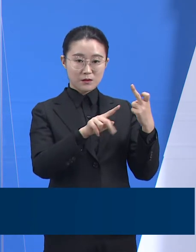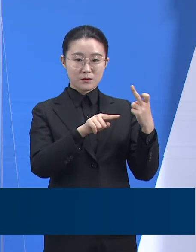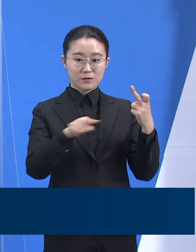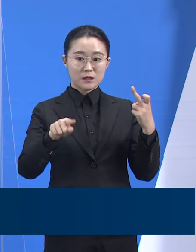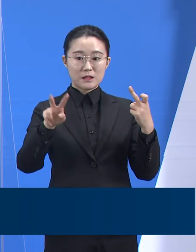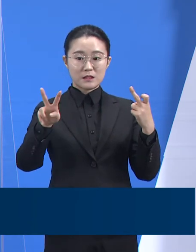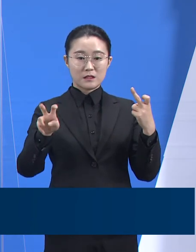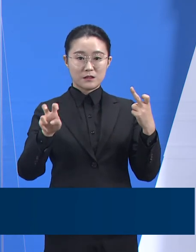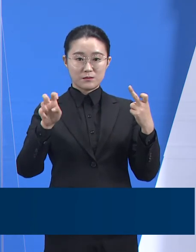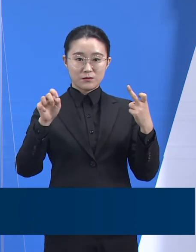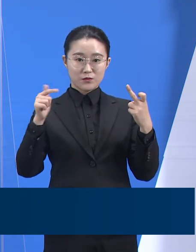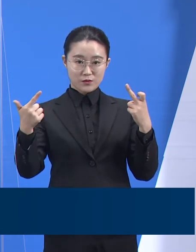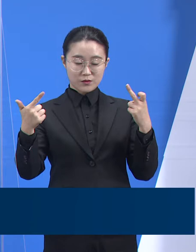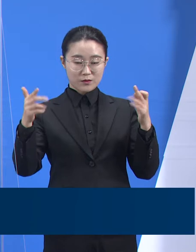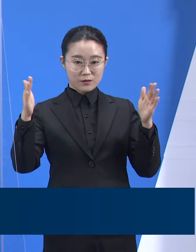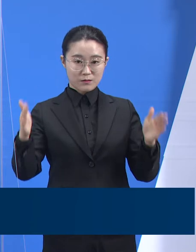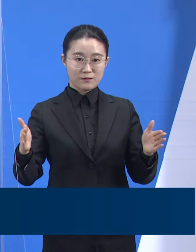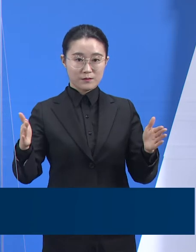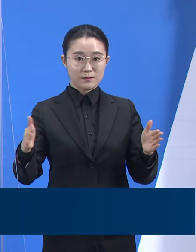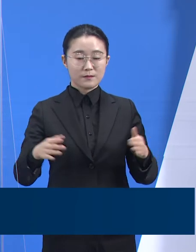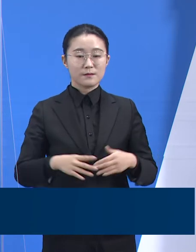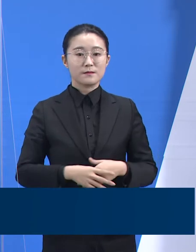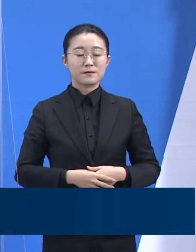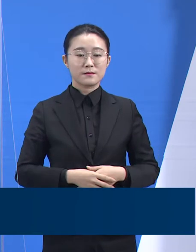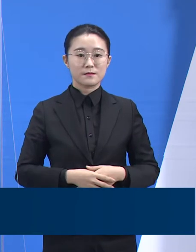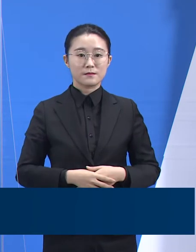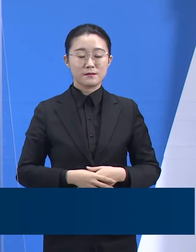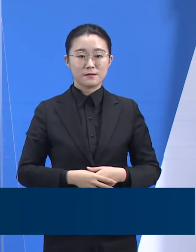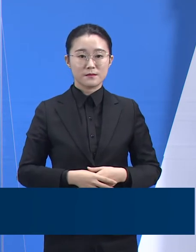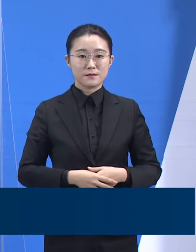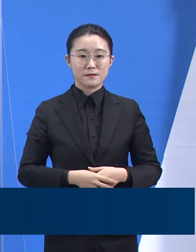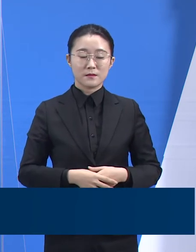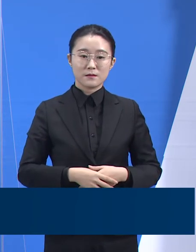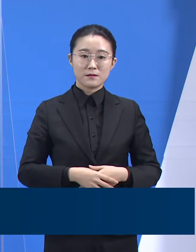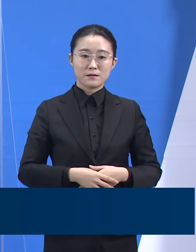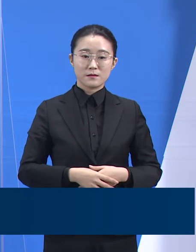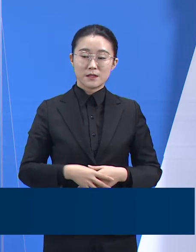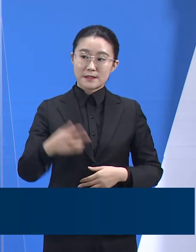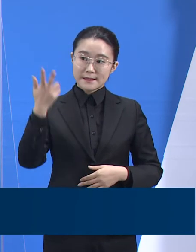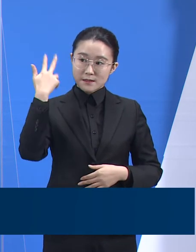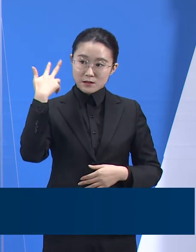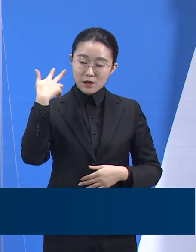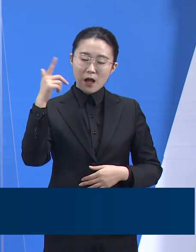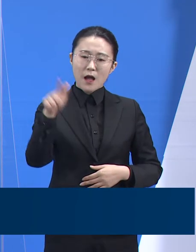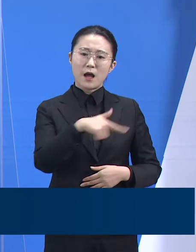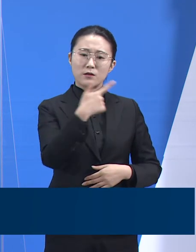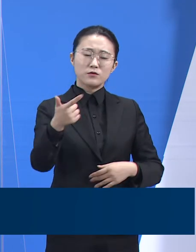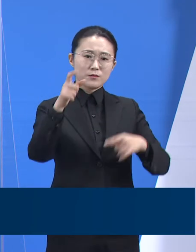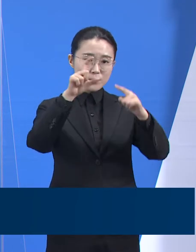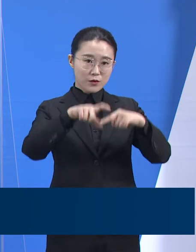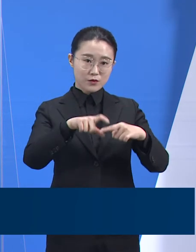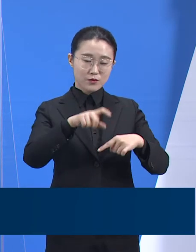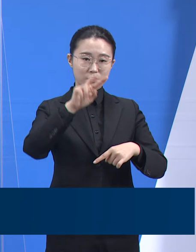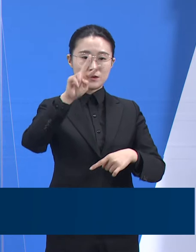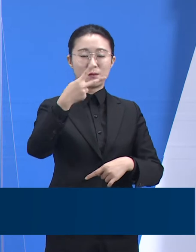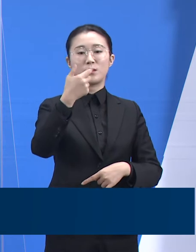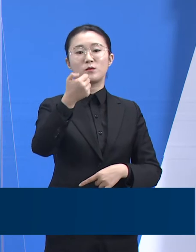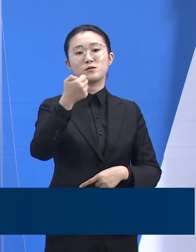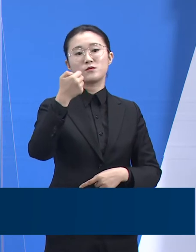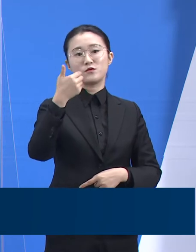통계를 말씀드립니다. 그 지난주의 일평균 확진자는 259명이었습니다.